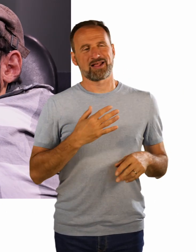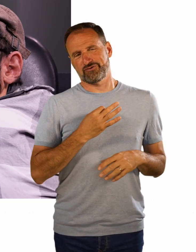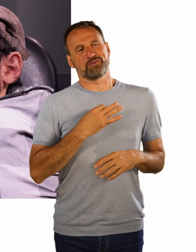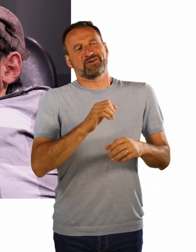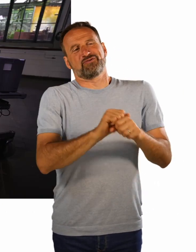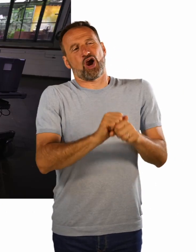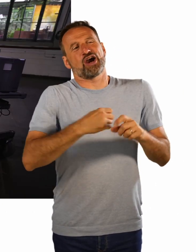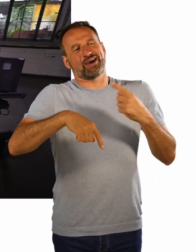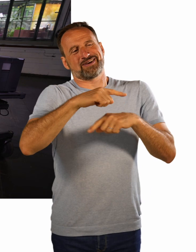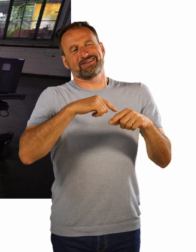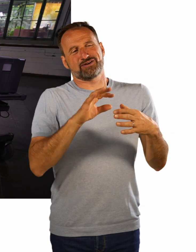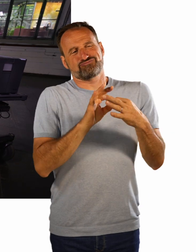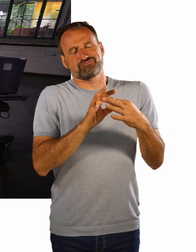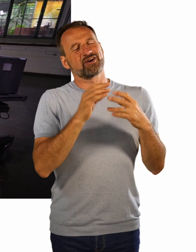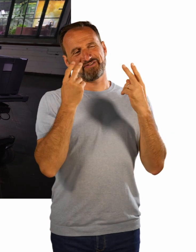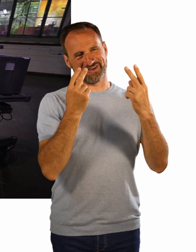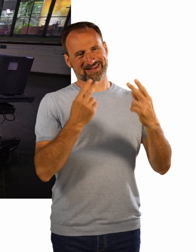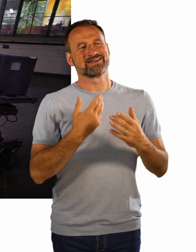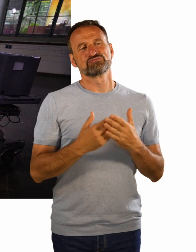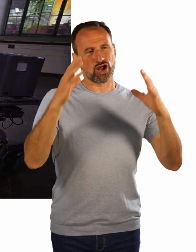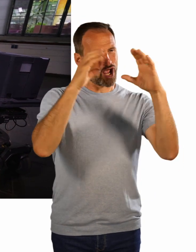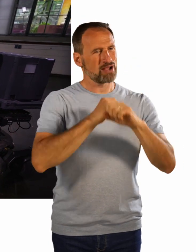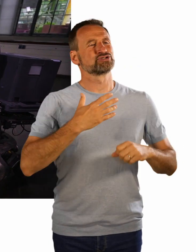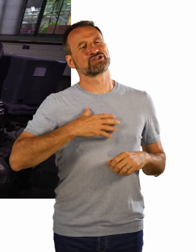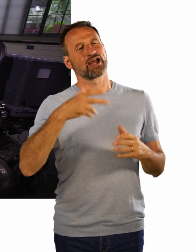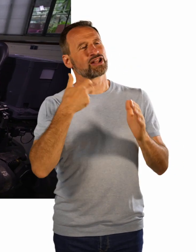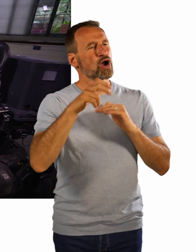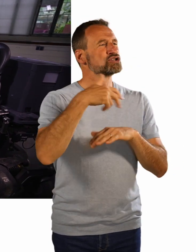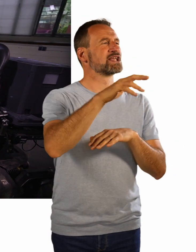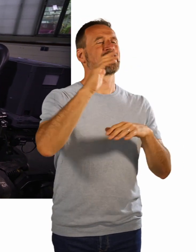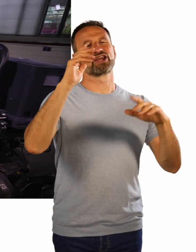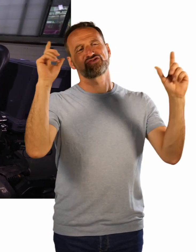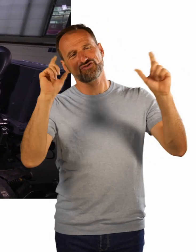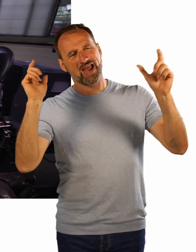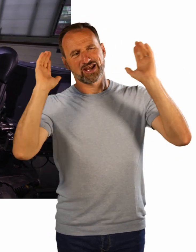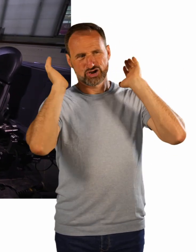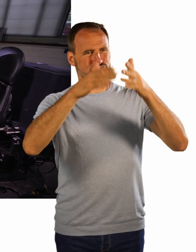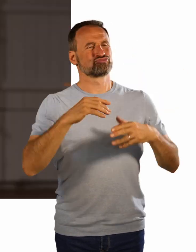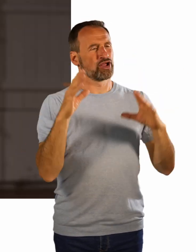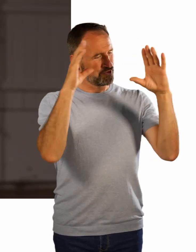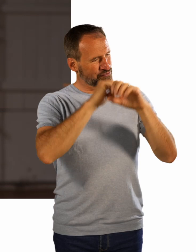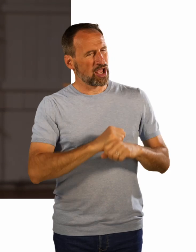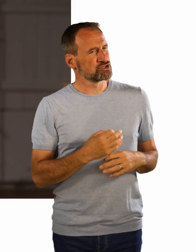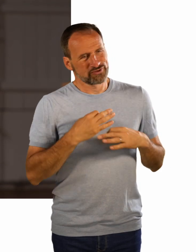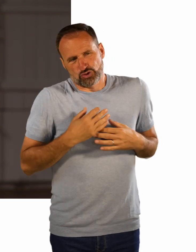feiern oder aus, weil ich weiß, da habe ich dann zumindest die Nacht. Da ruft keiner an. Da ruft keiner an, nee.